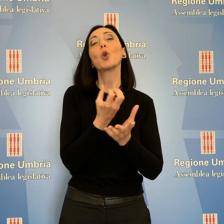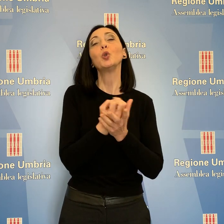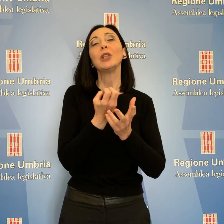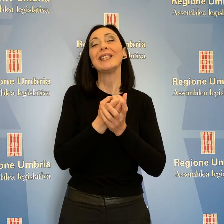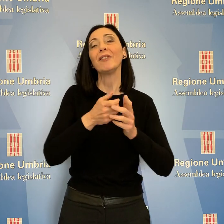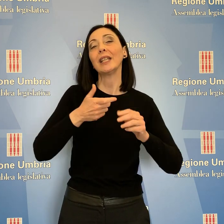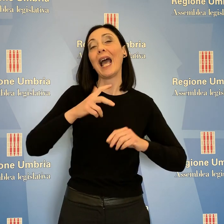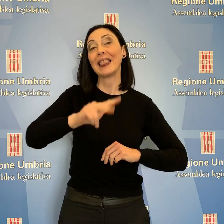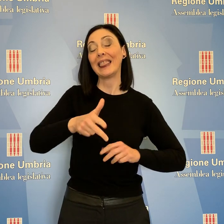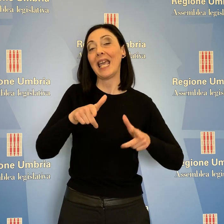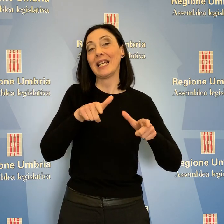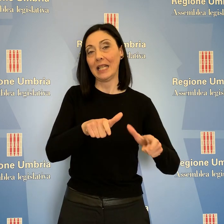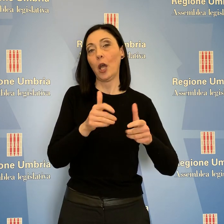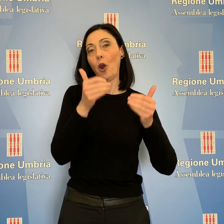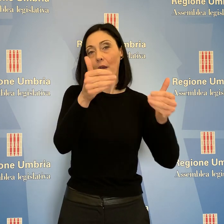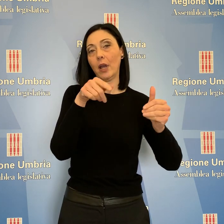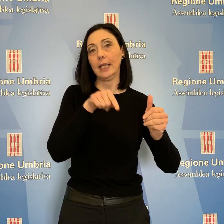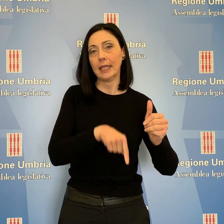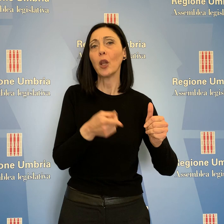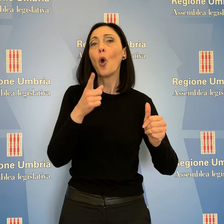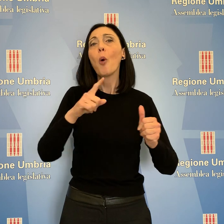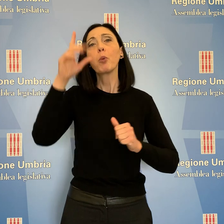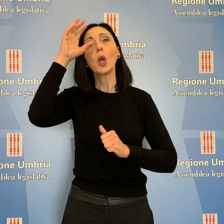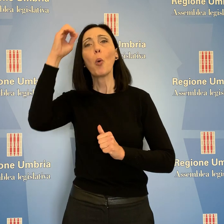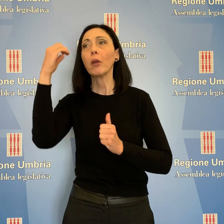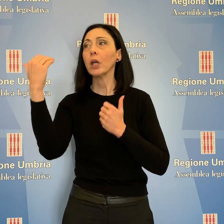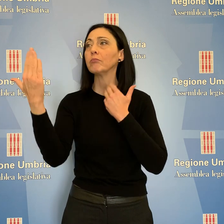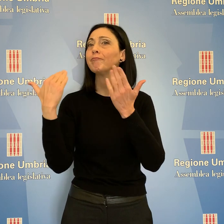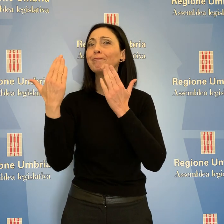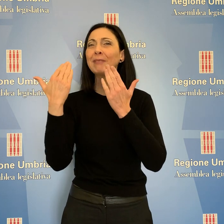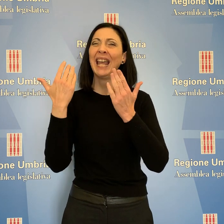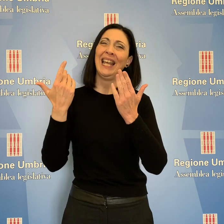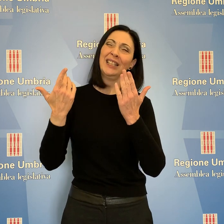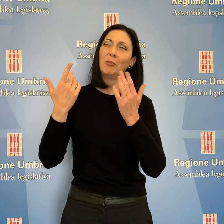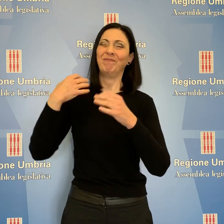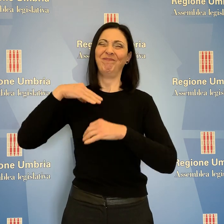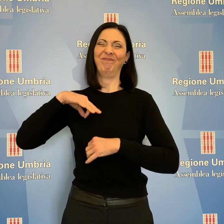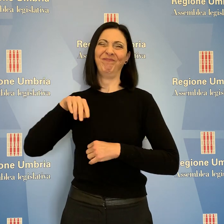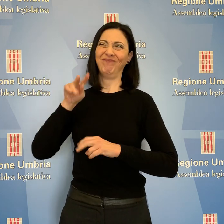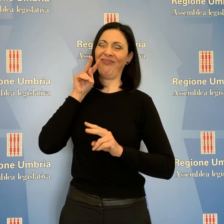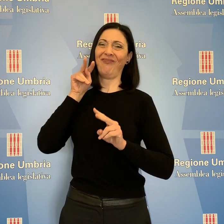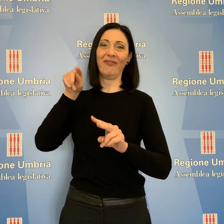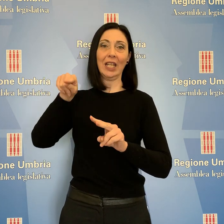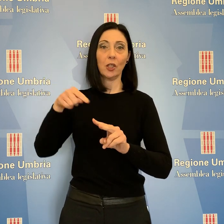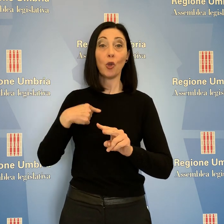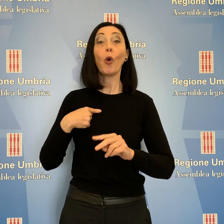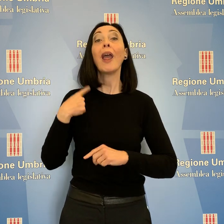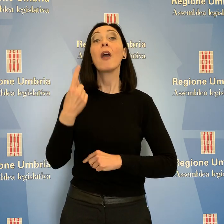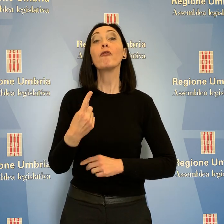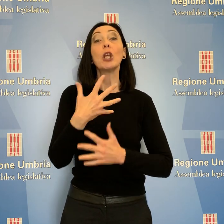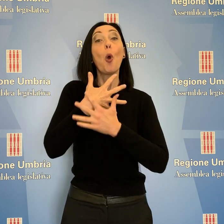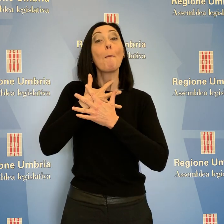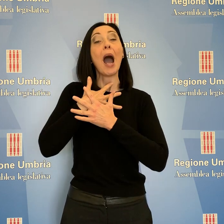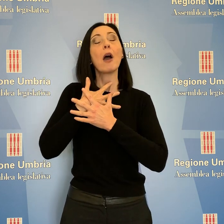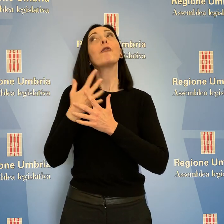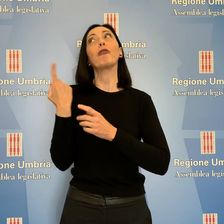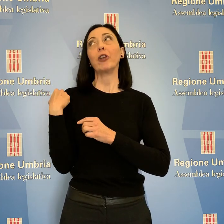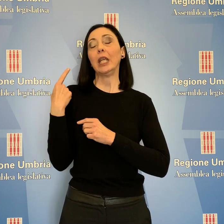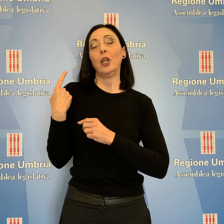Anche il rapporto con l'Università denota una visione particolaristica. Fin da maggio 2020, ha aggiunto Paparelli, abbiamo